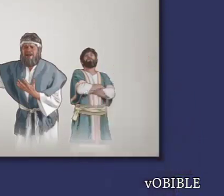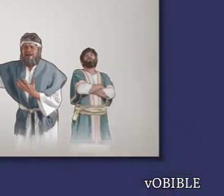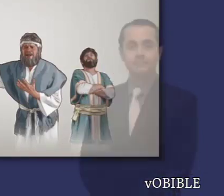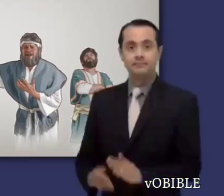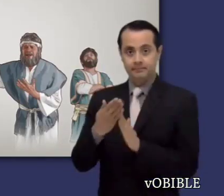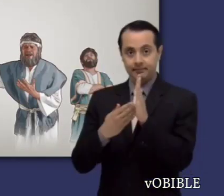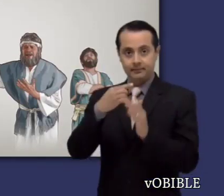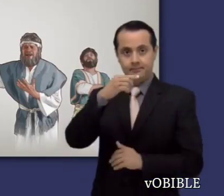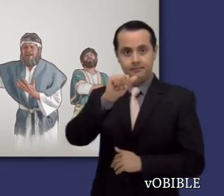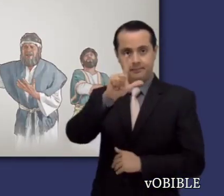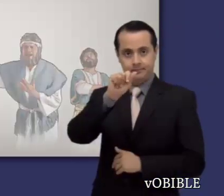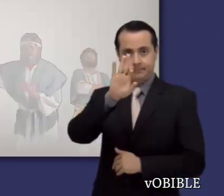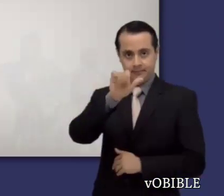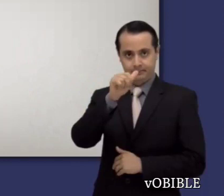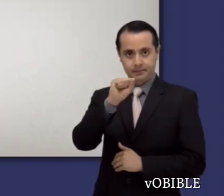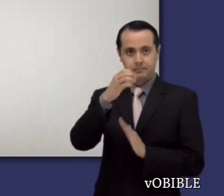ley de Moisés.